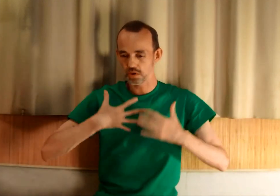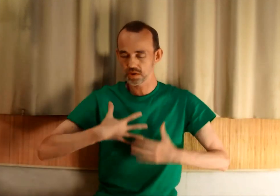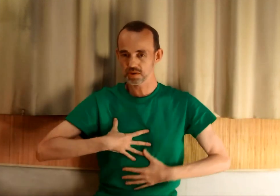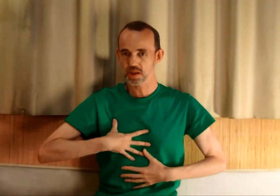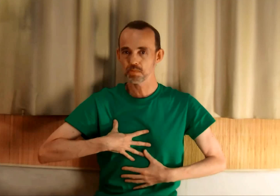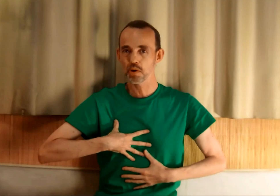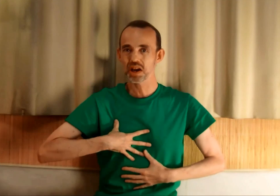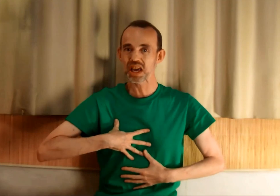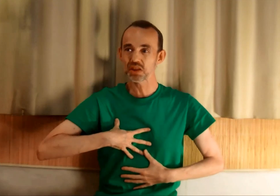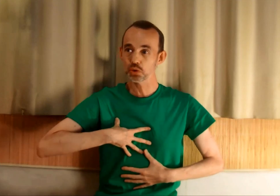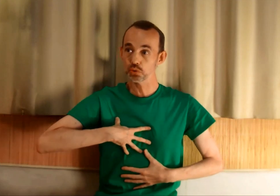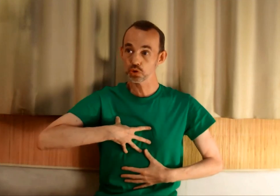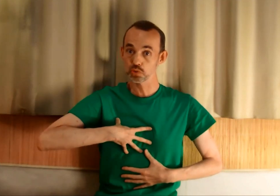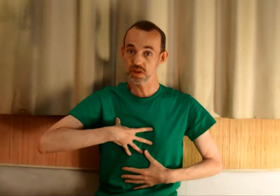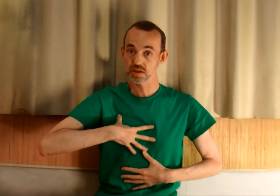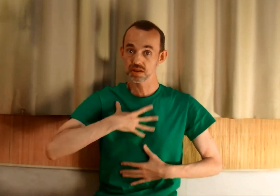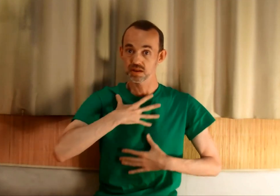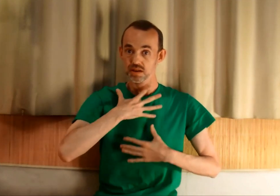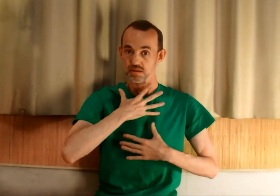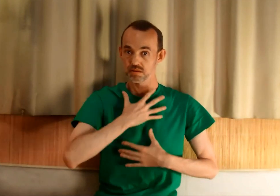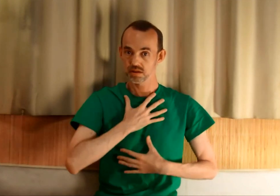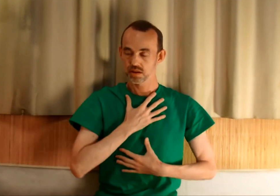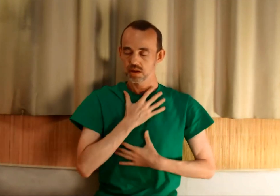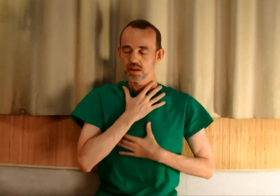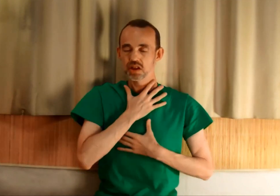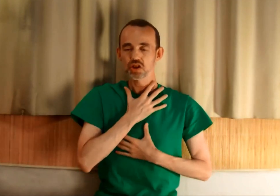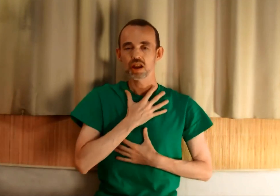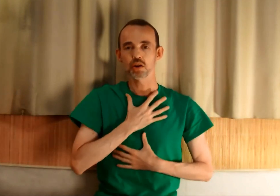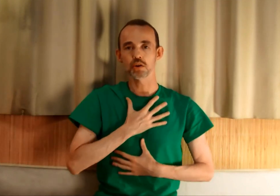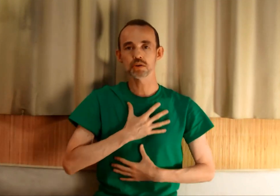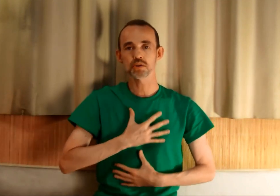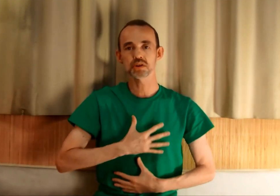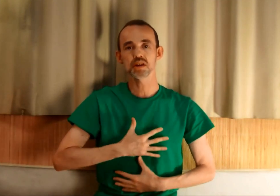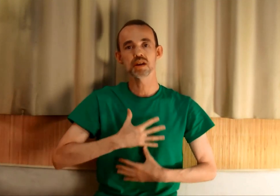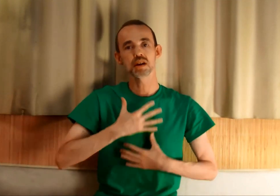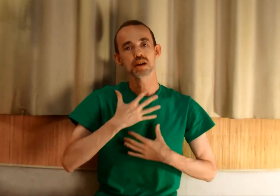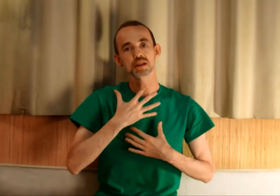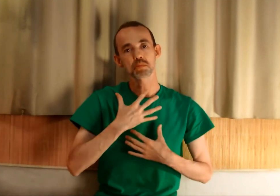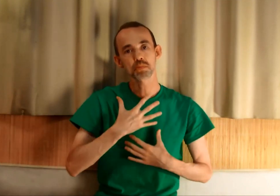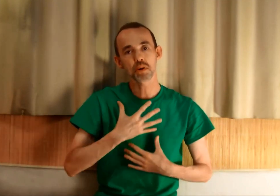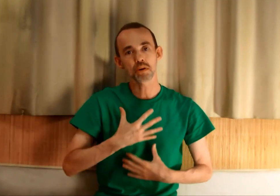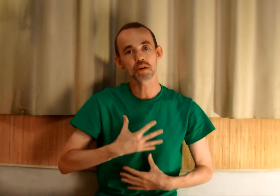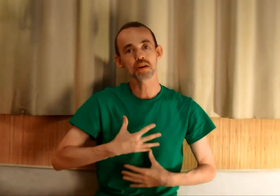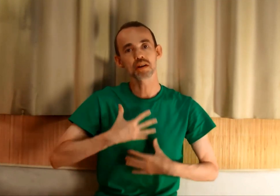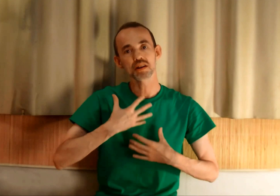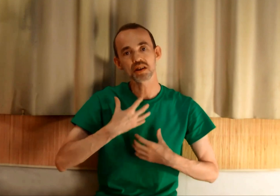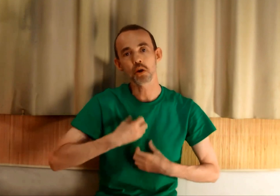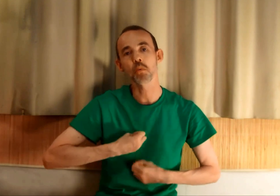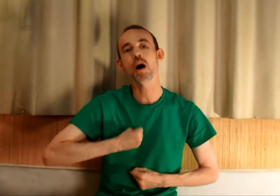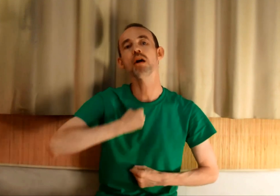ressens cette peur et tout de suite, dès que j'ai ressenti cette peur qui est en moi,